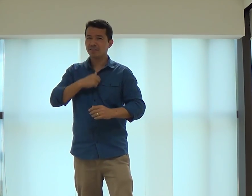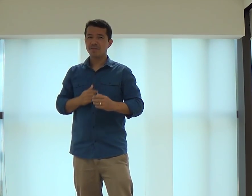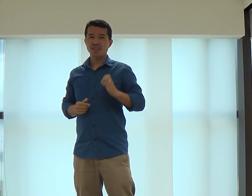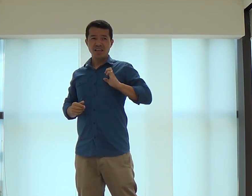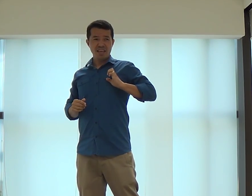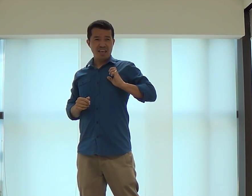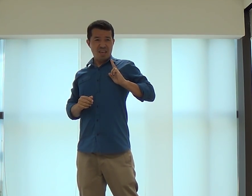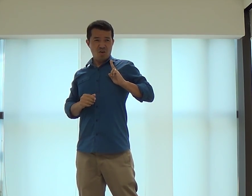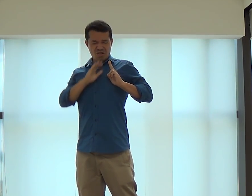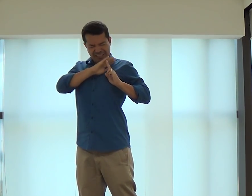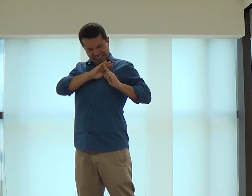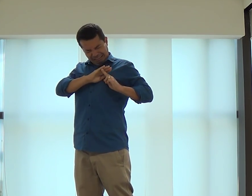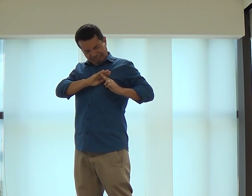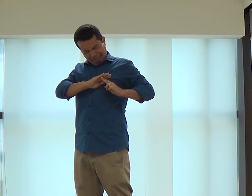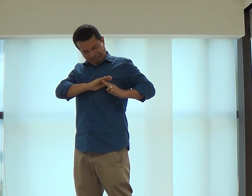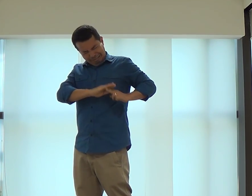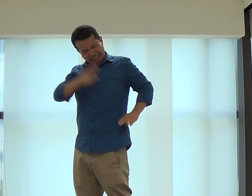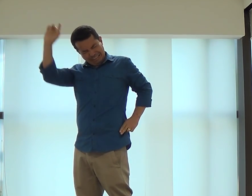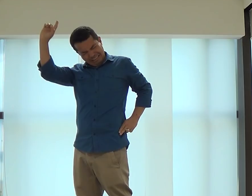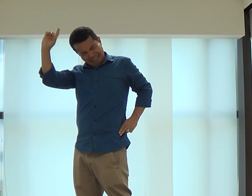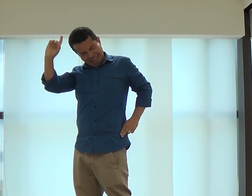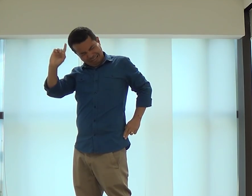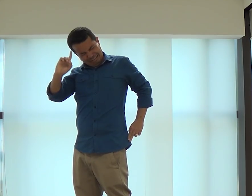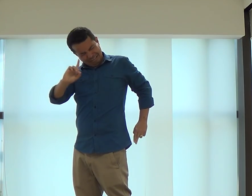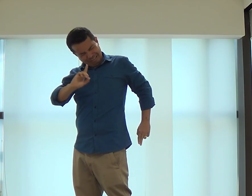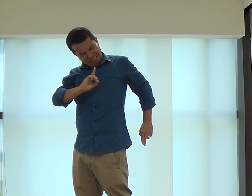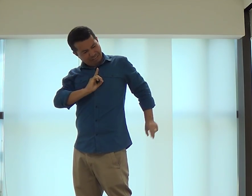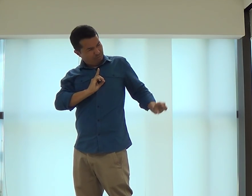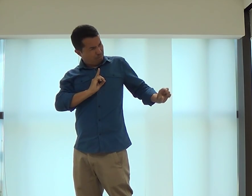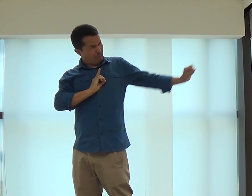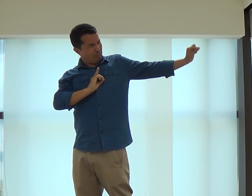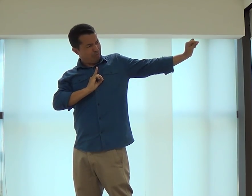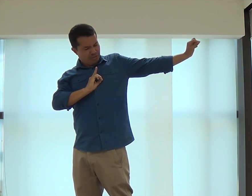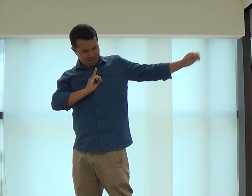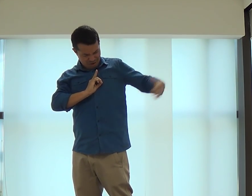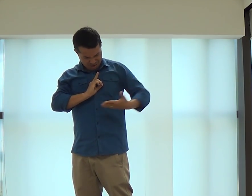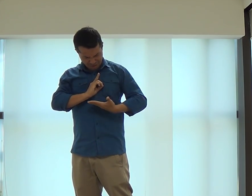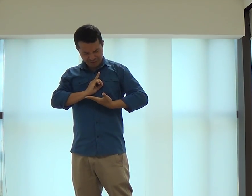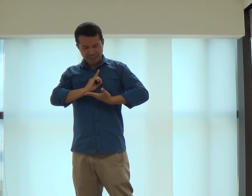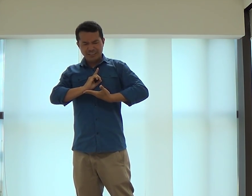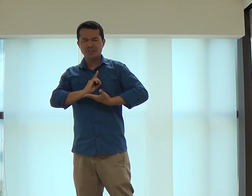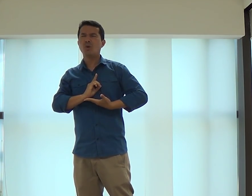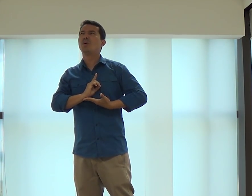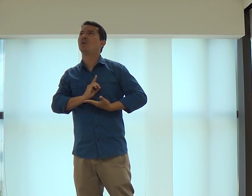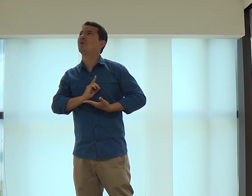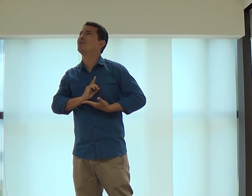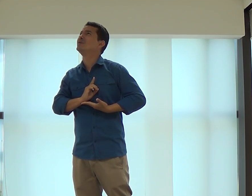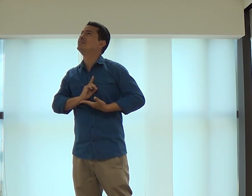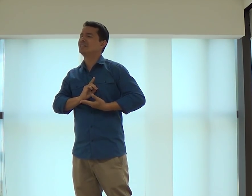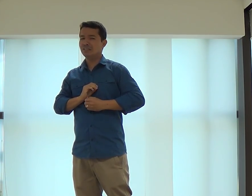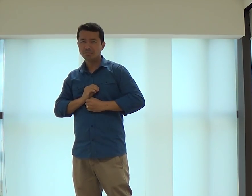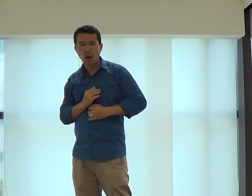orando. Parece que, né? O teu eu está tirando, ali. Deixando Deus tomar conta do teu coração.